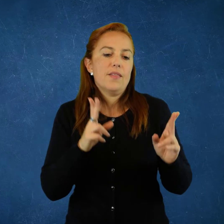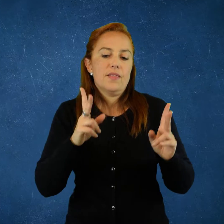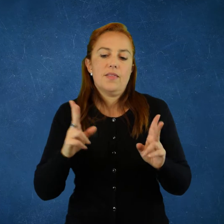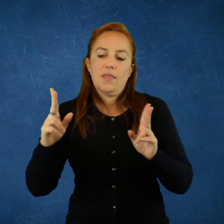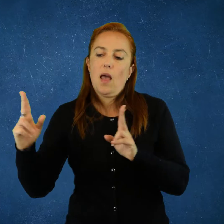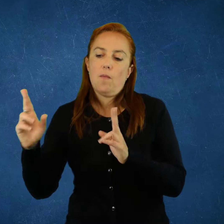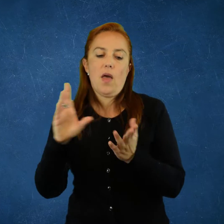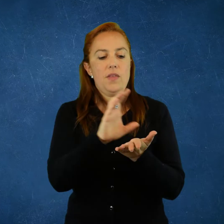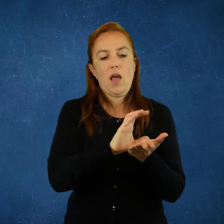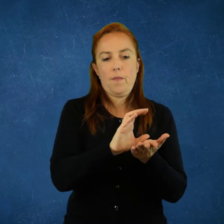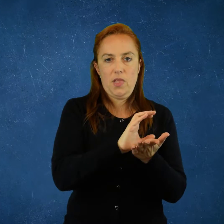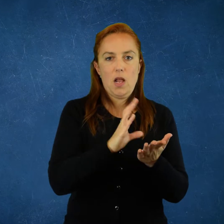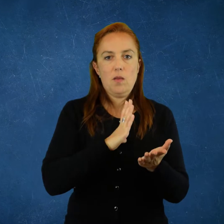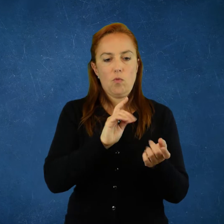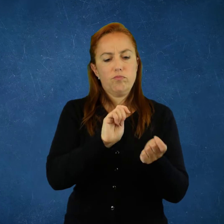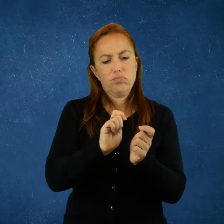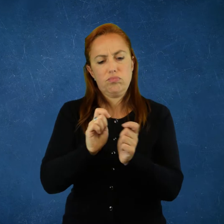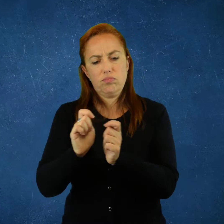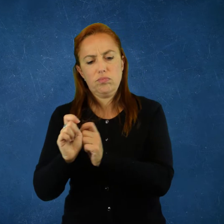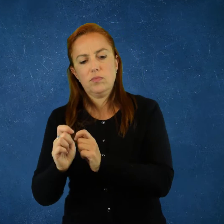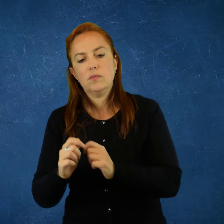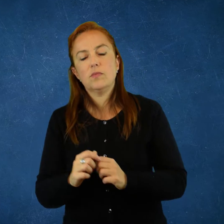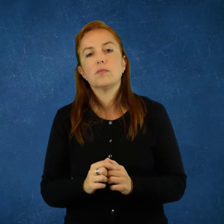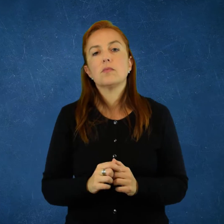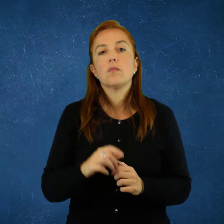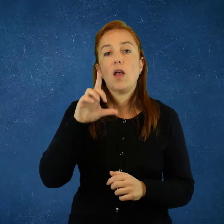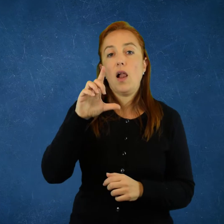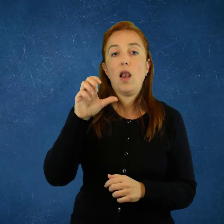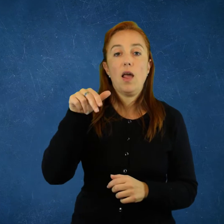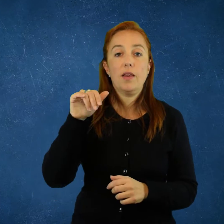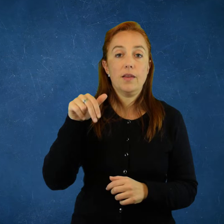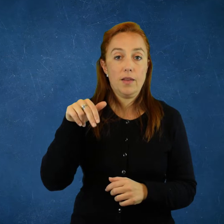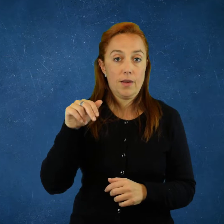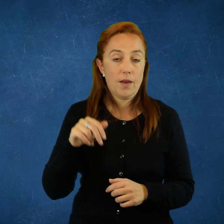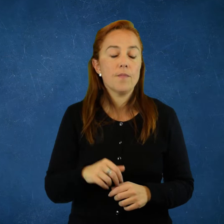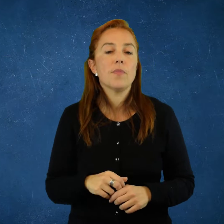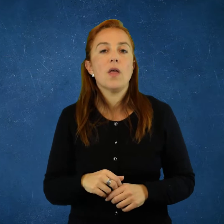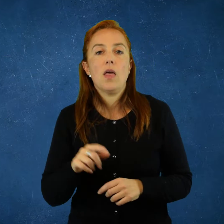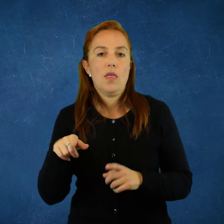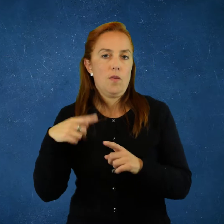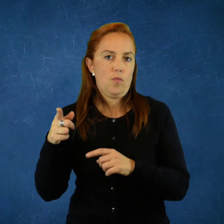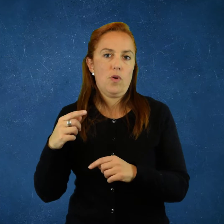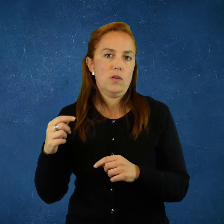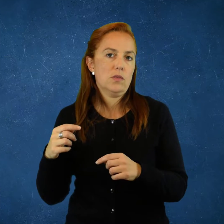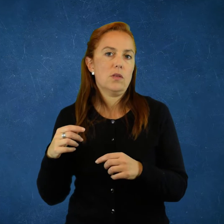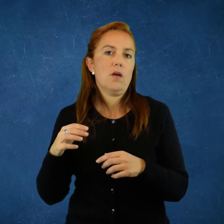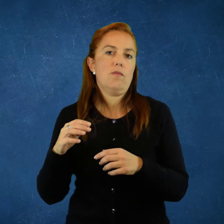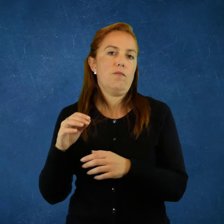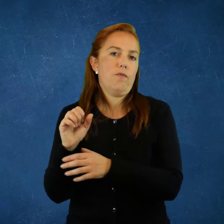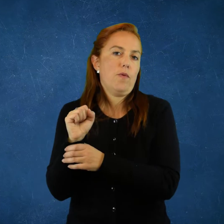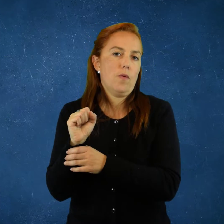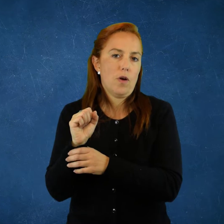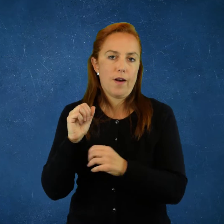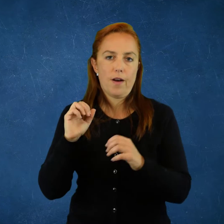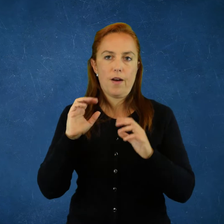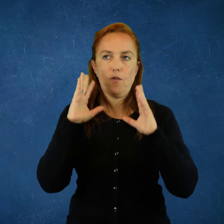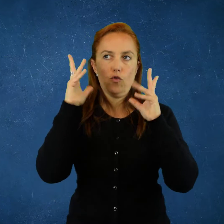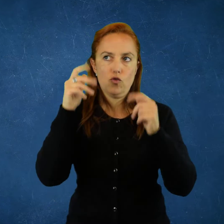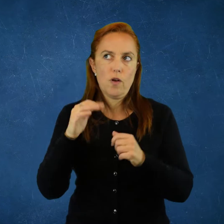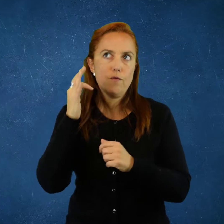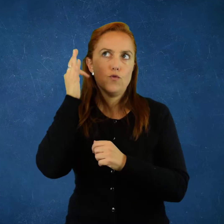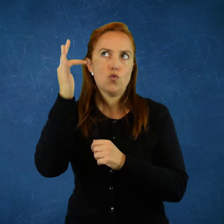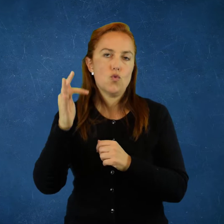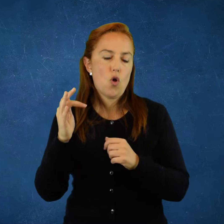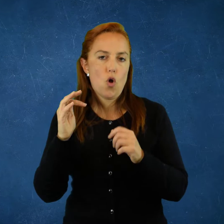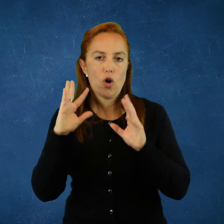ha cambiado en esa lógica de etapas del capitalismo. Lenin, quien después fuera